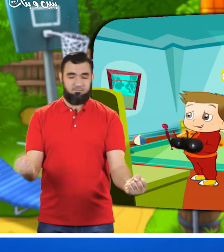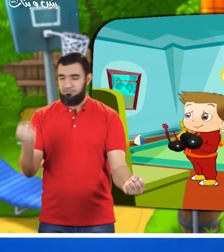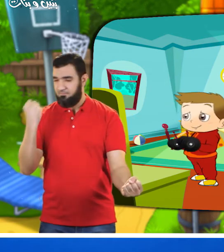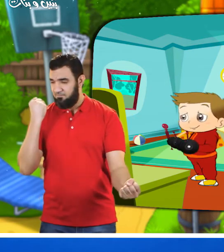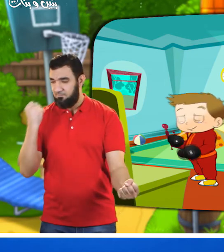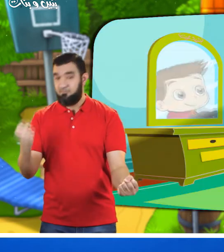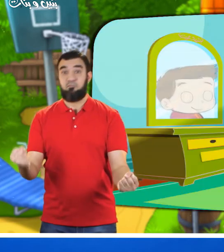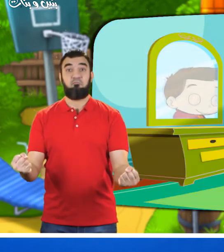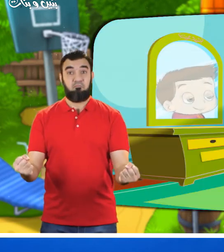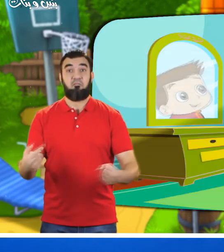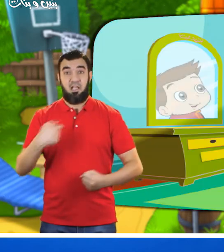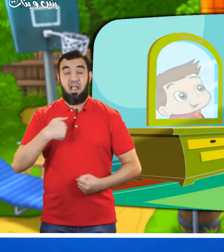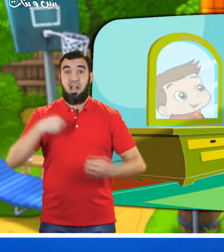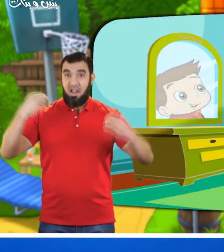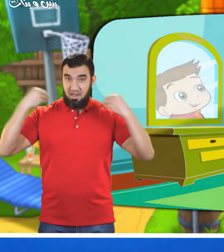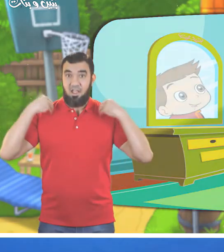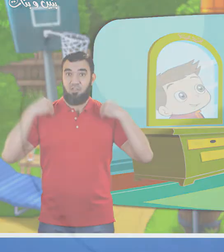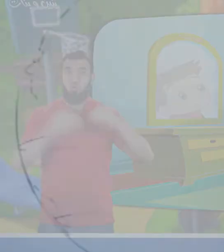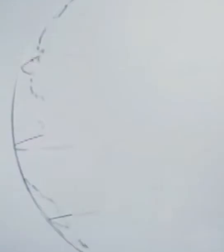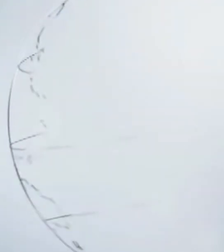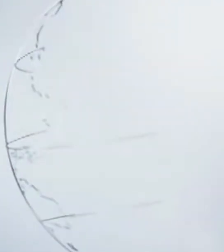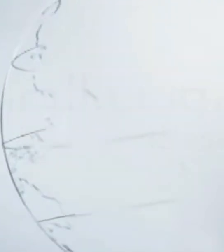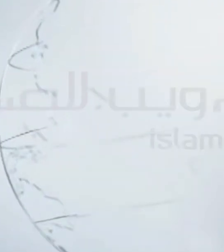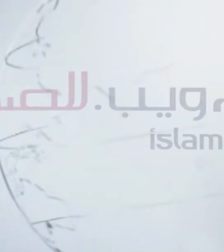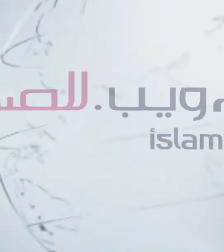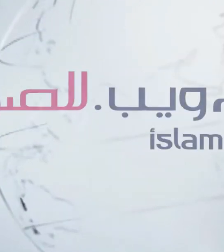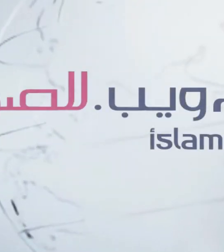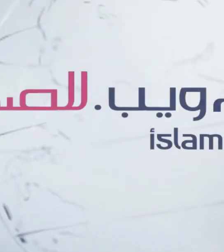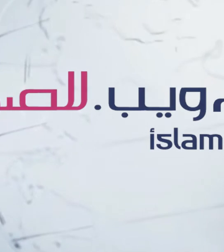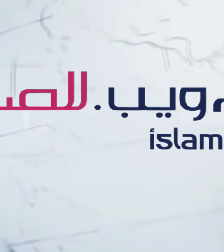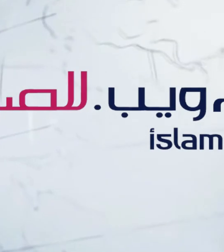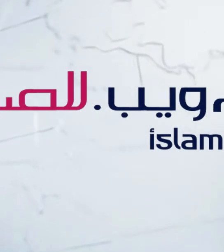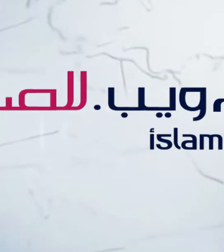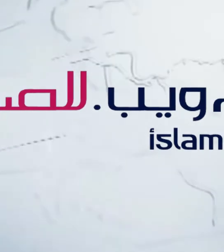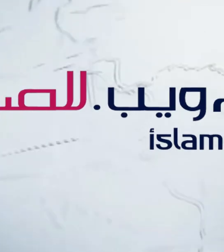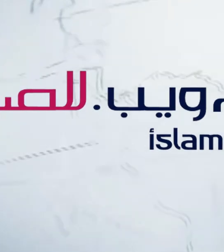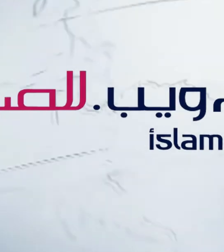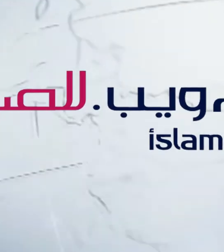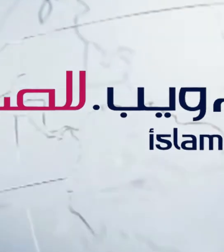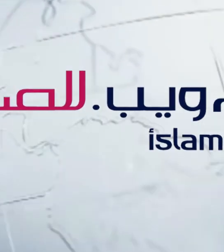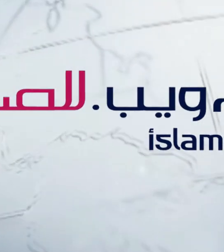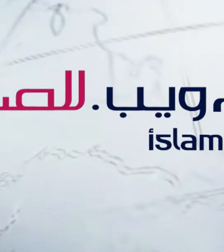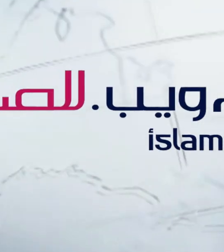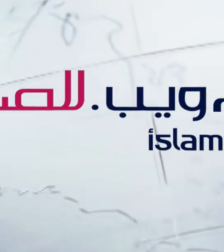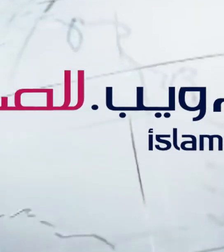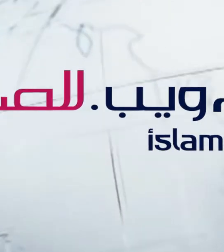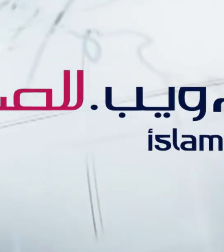ها أنا رياضي زيارتكم لموقعنا تشرفنا